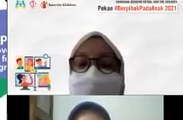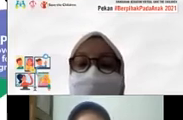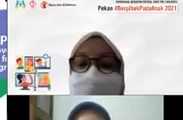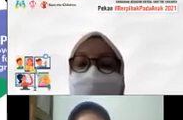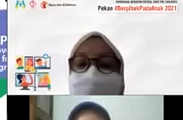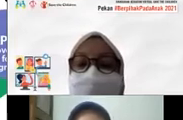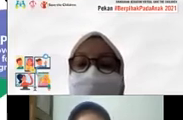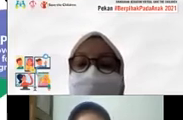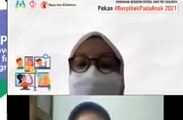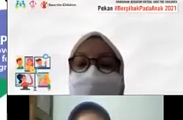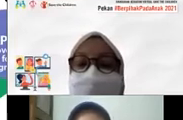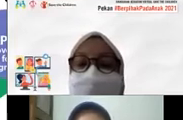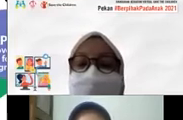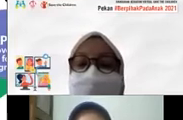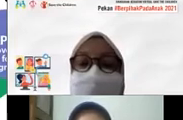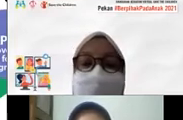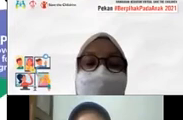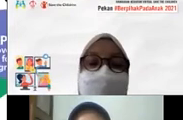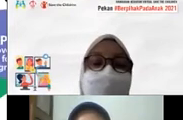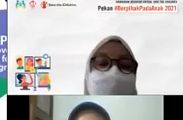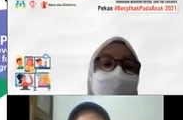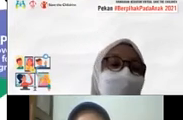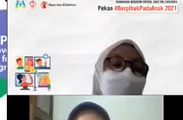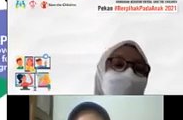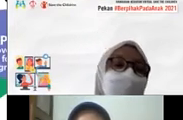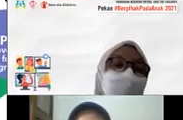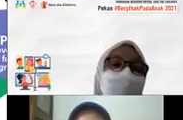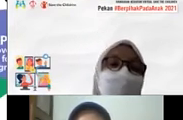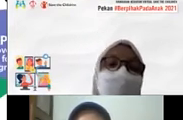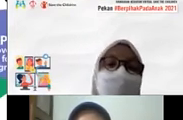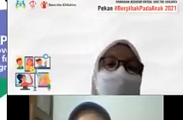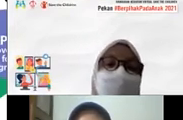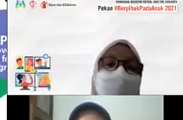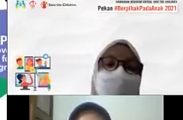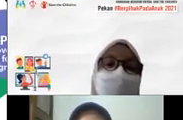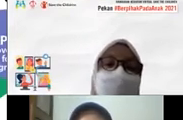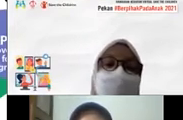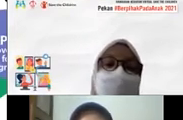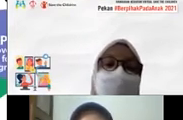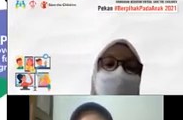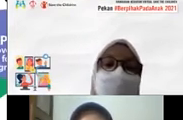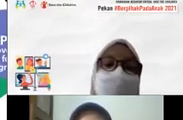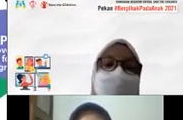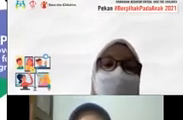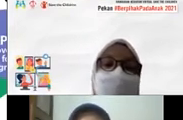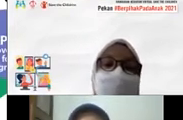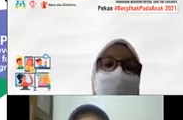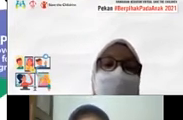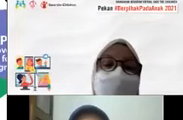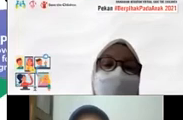Dan juga governance Sehingga tadi Goal Target Dan juga indikatornya Cukup banyak Sampai dengan Sekarang ada